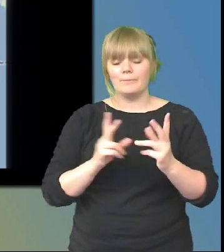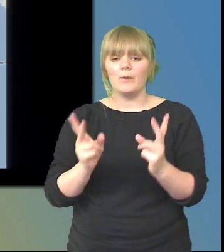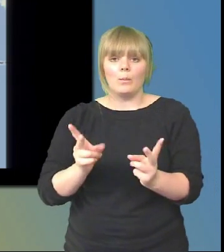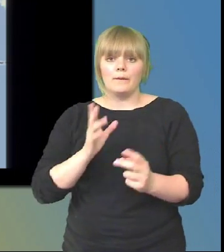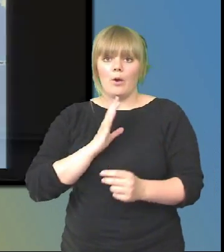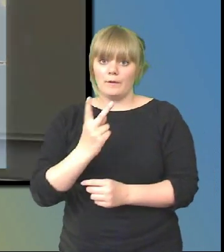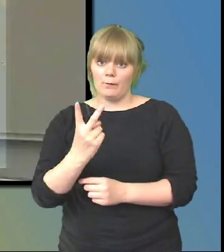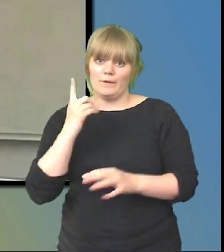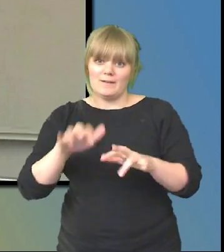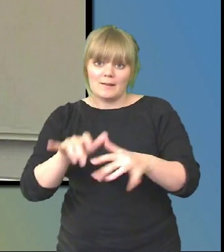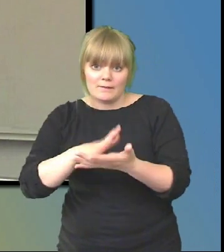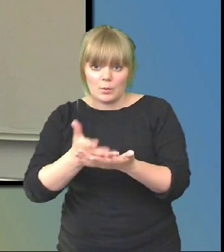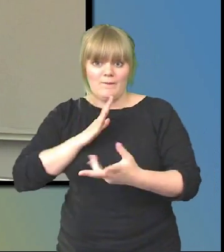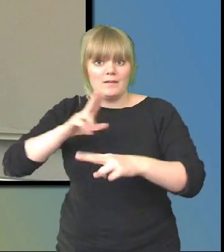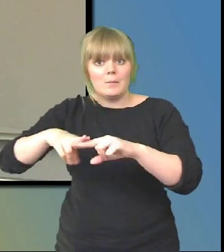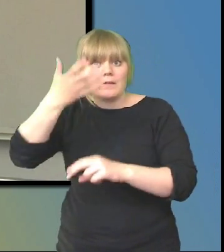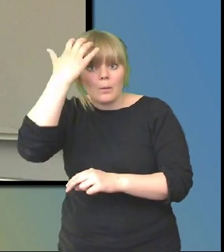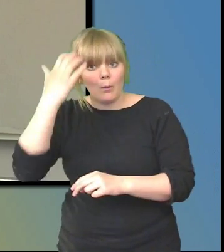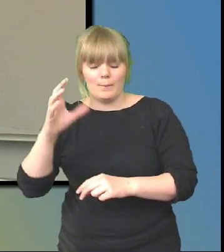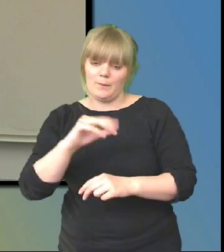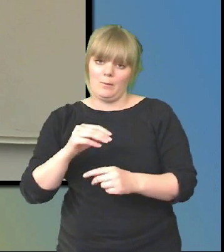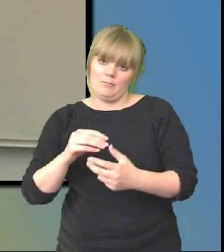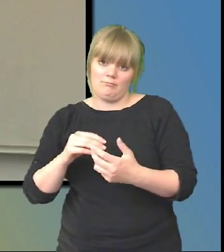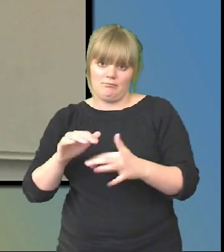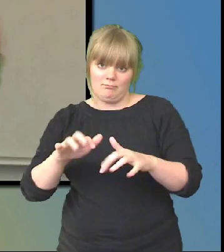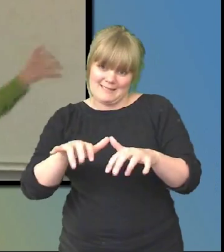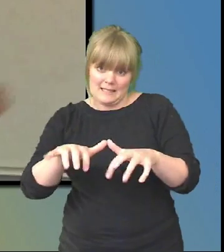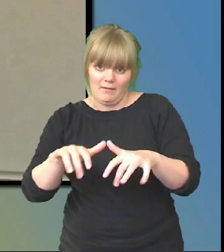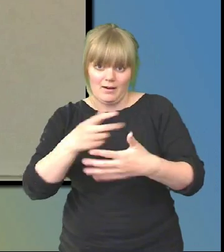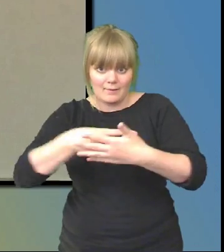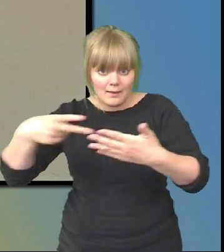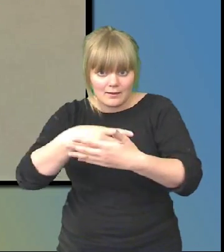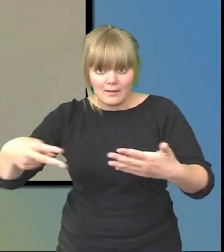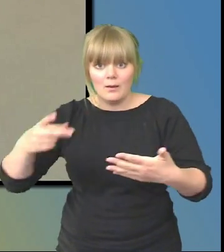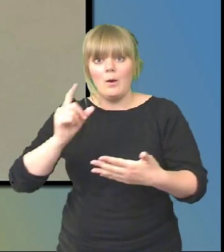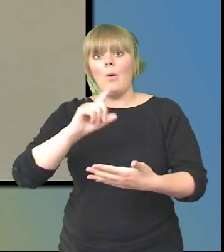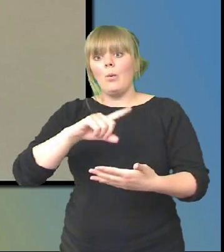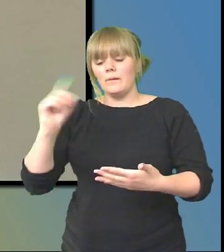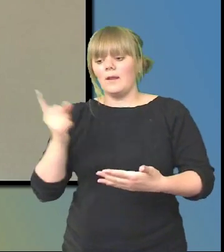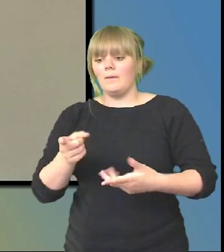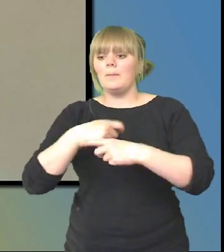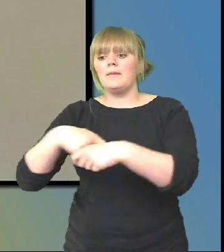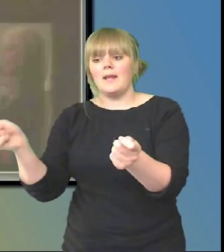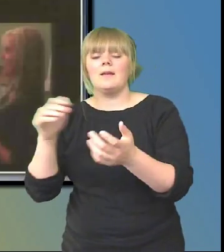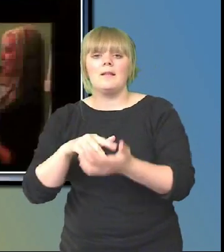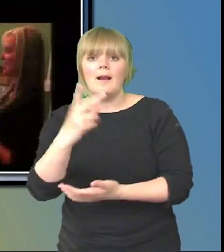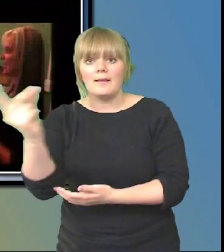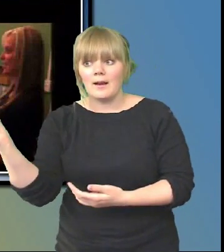sitter i Stockholm då för att sköta textningen. Och sen kan de i sin tur skicka ut det där till andra. Det här är en bild på